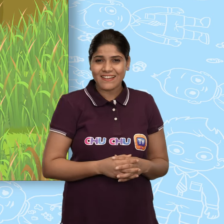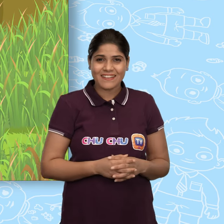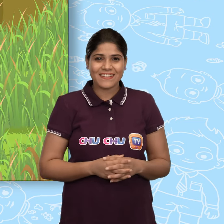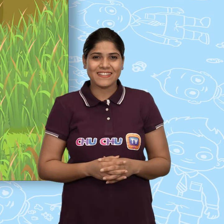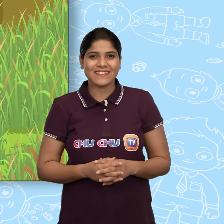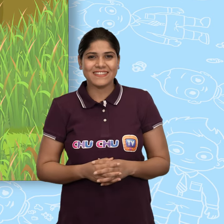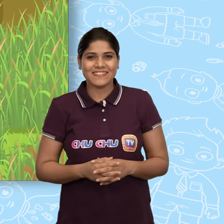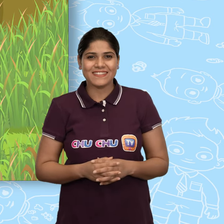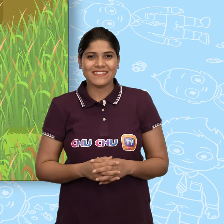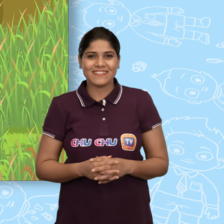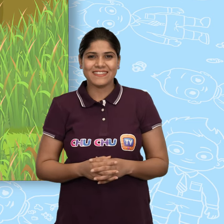पमिया हट